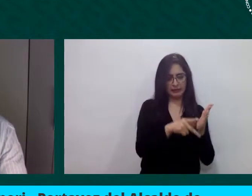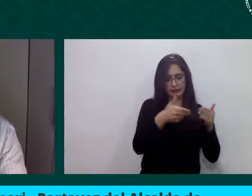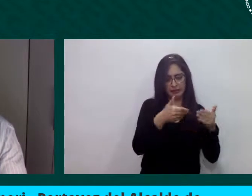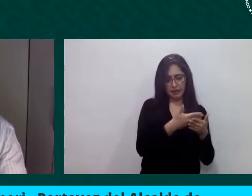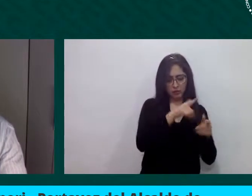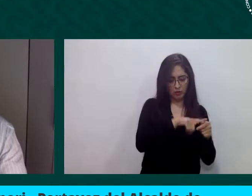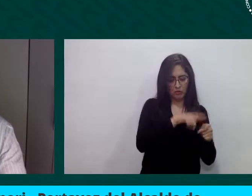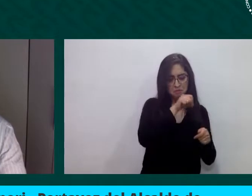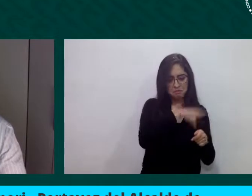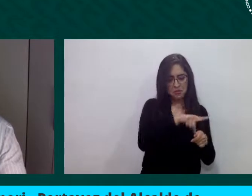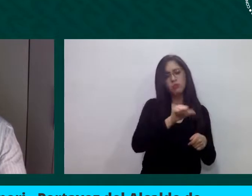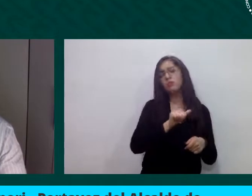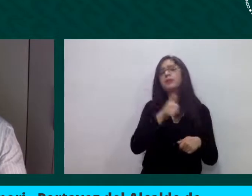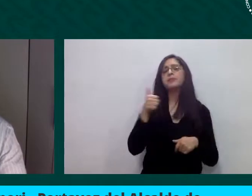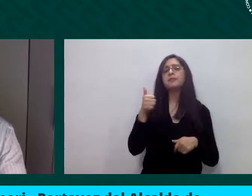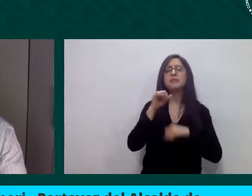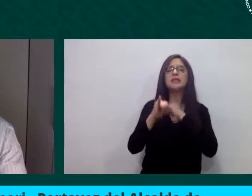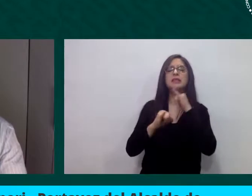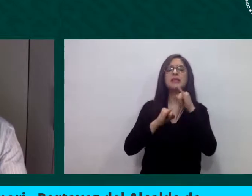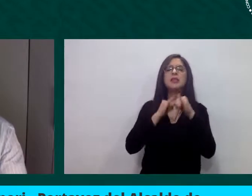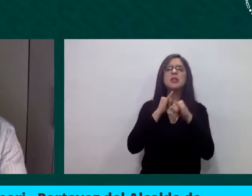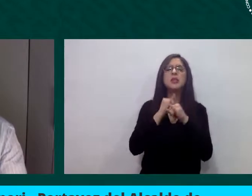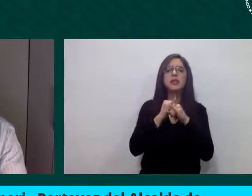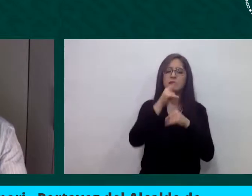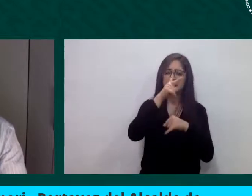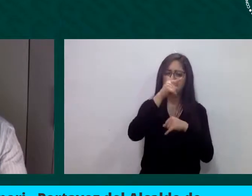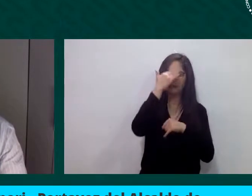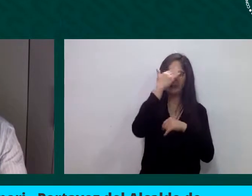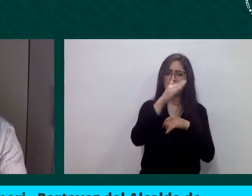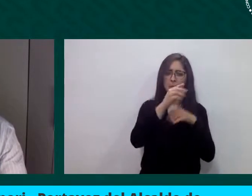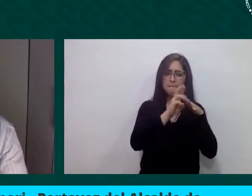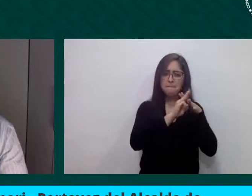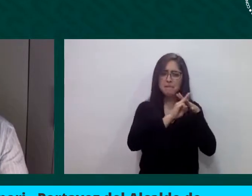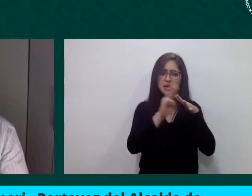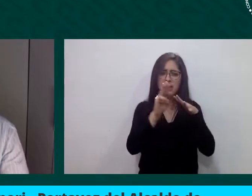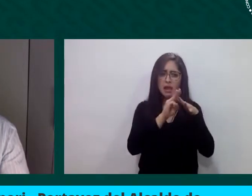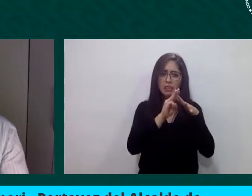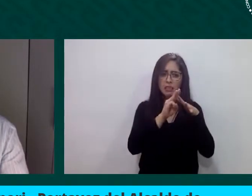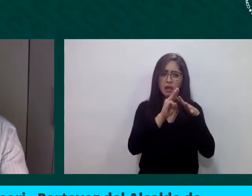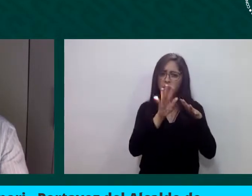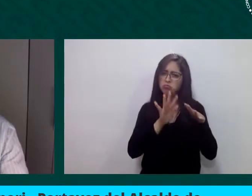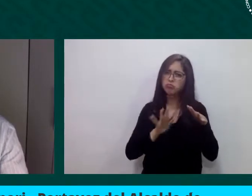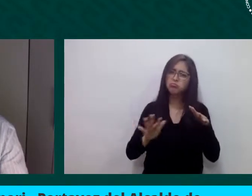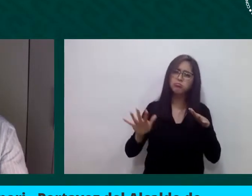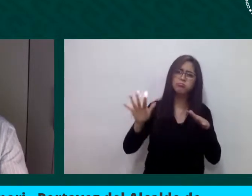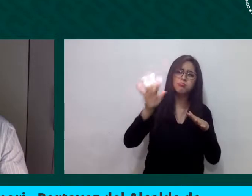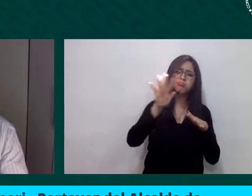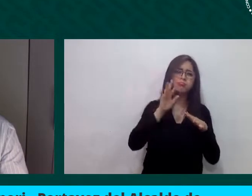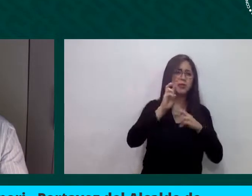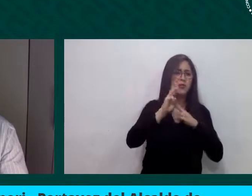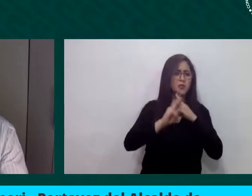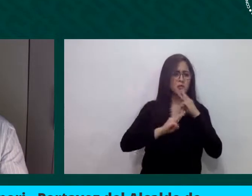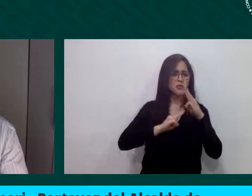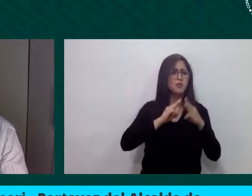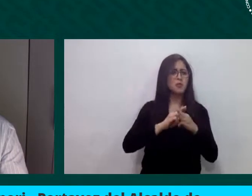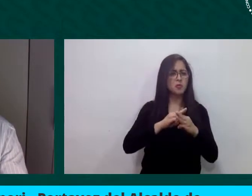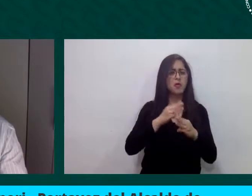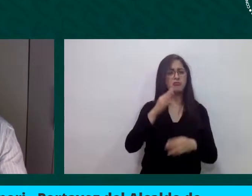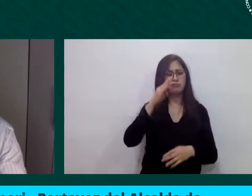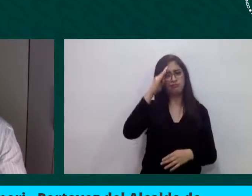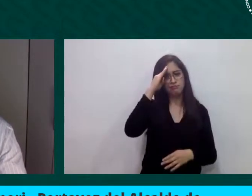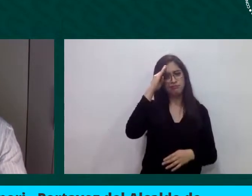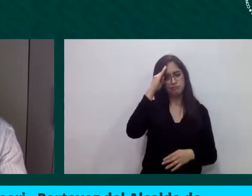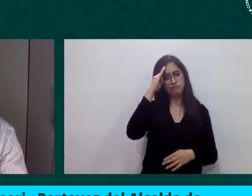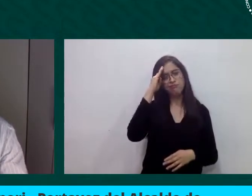global por muchos lados, pero también, y antes de todo, es un fenómeno territorial local.